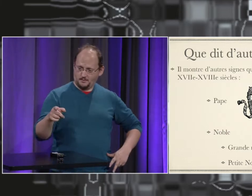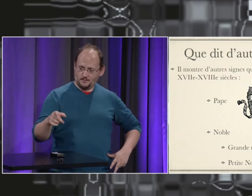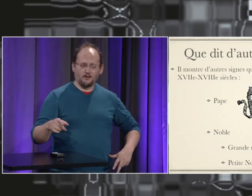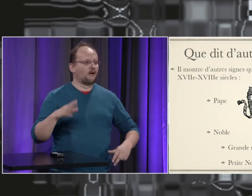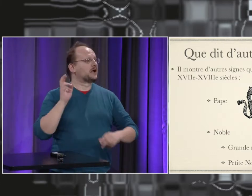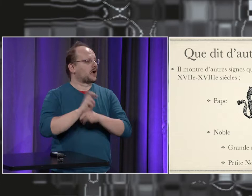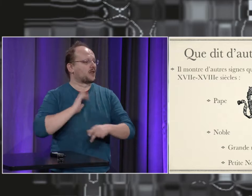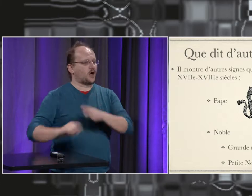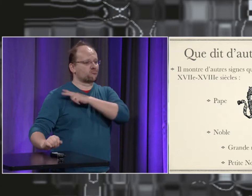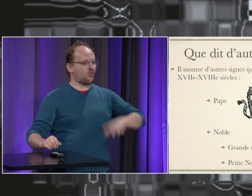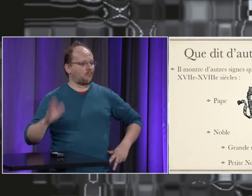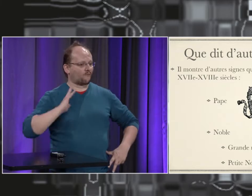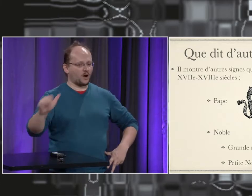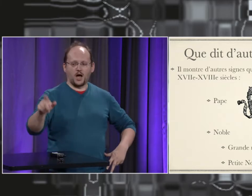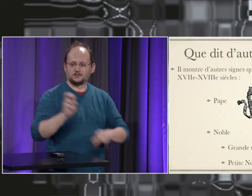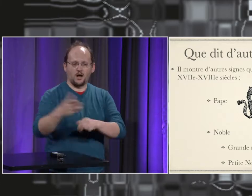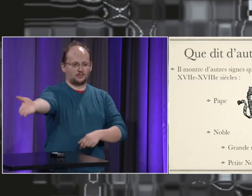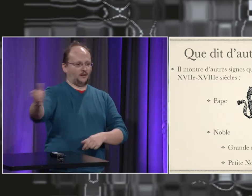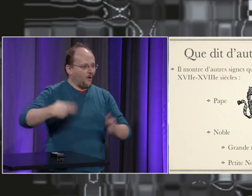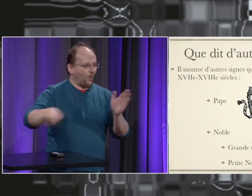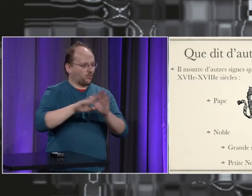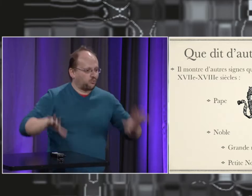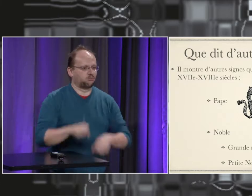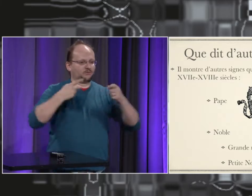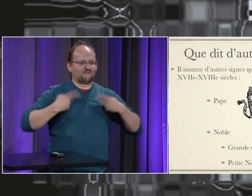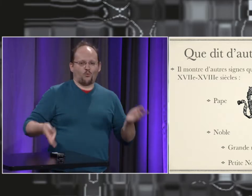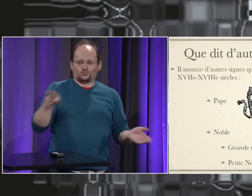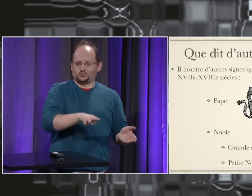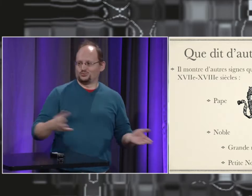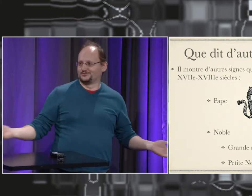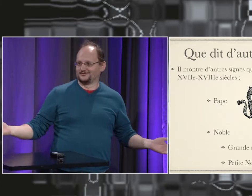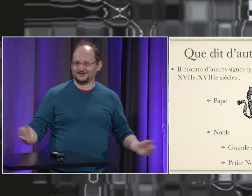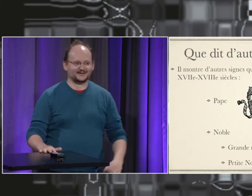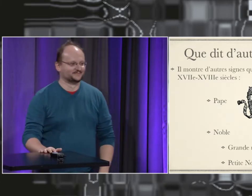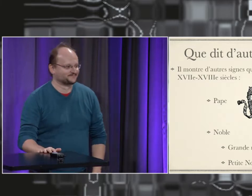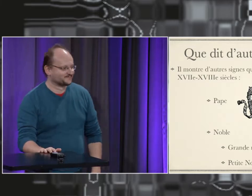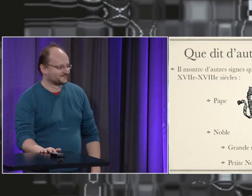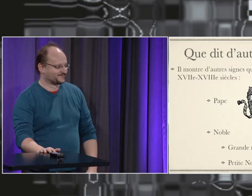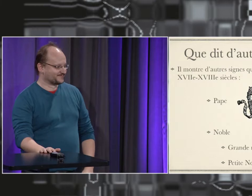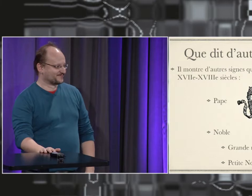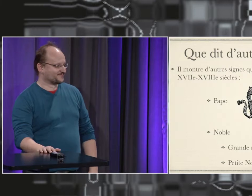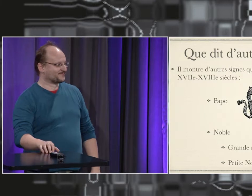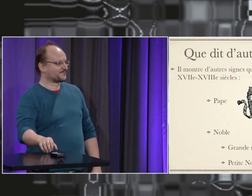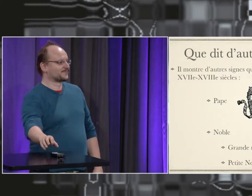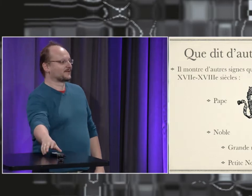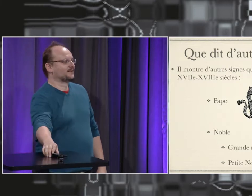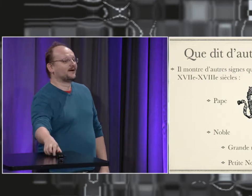Nobles, vous le faites comme ça, vous. Ah, certes, il y encore des traces. Voilà. Il y a des retours de signes anciens. on